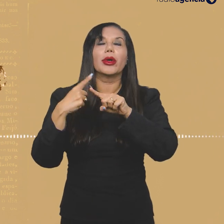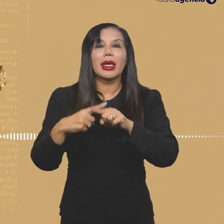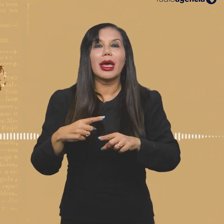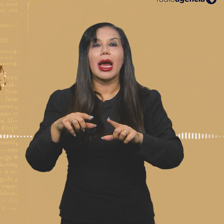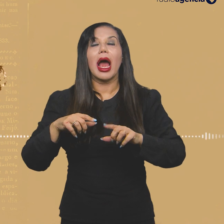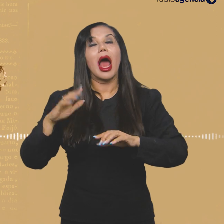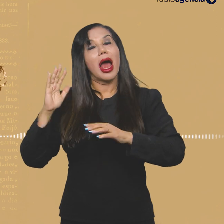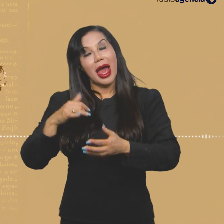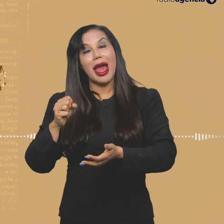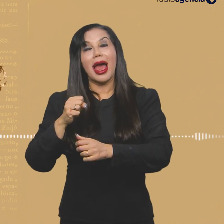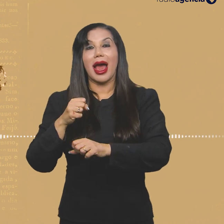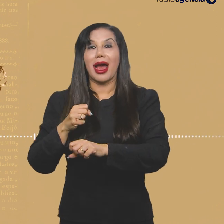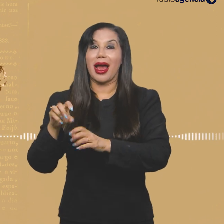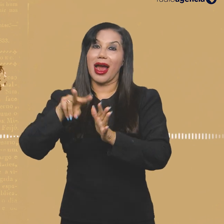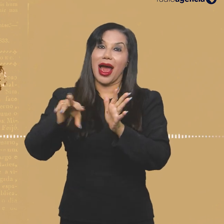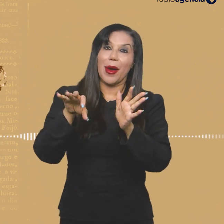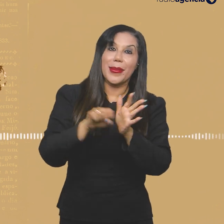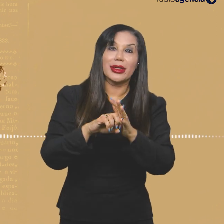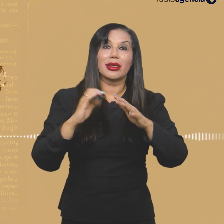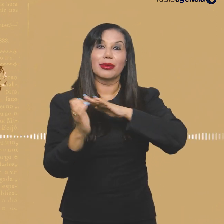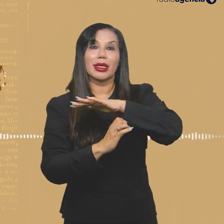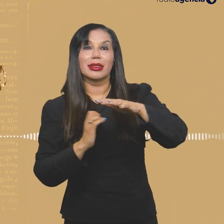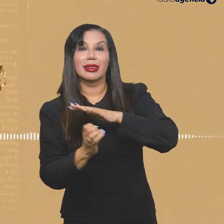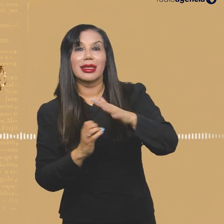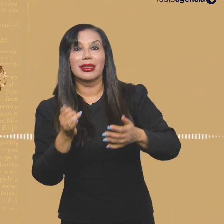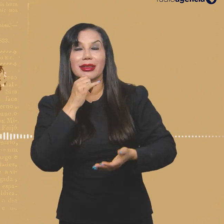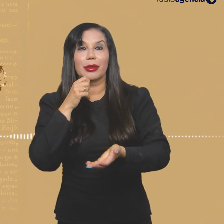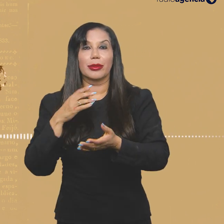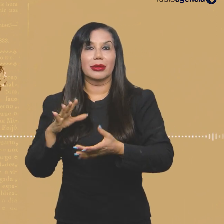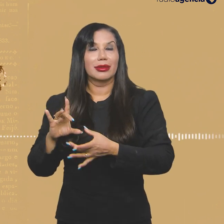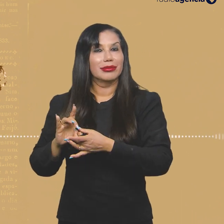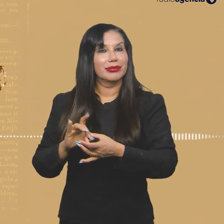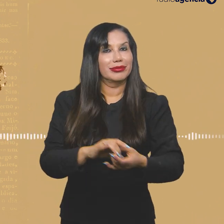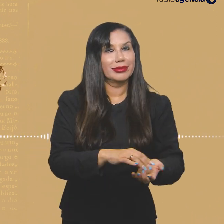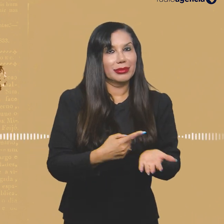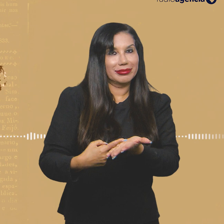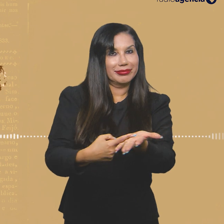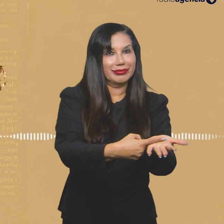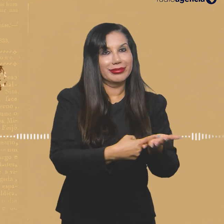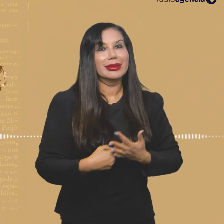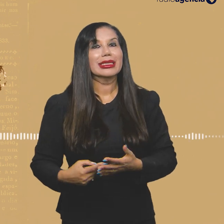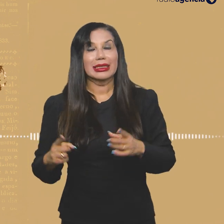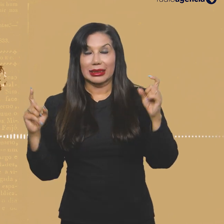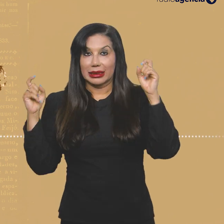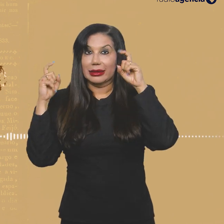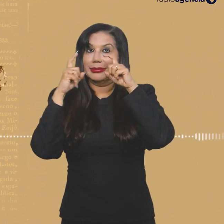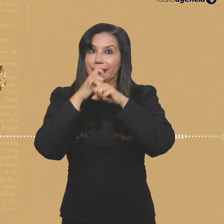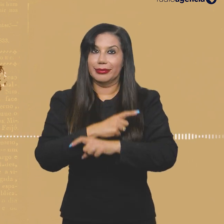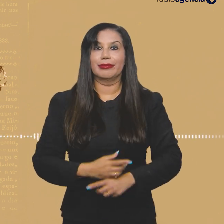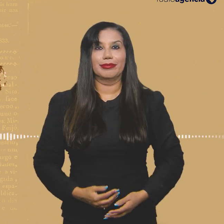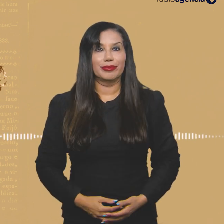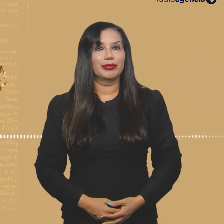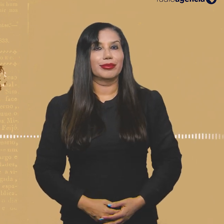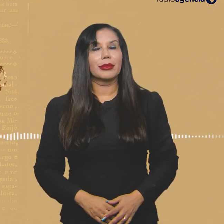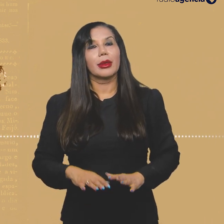porque, enfim, a mídia empresarial, ela é formada por aqueles velhos conus e consórcios, né, então é um caminho árduo até